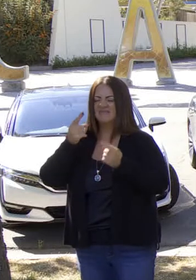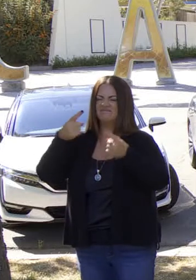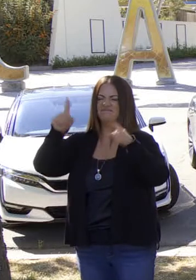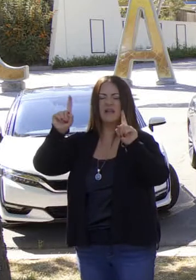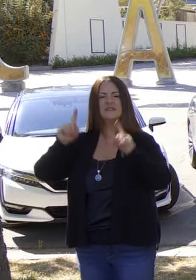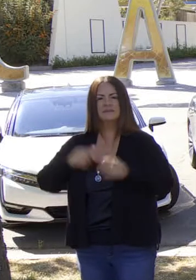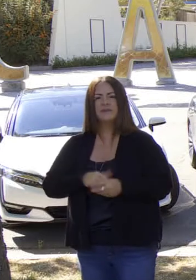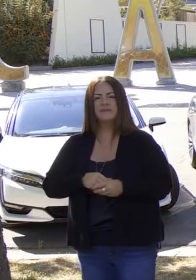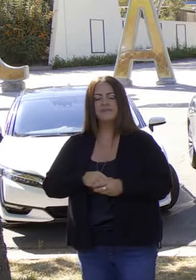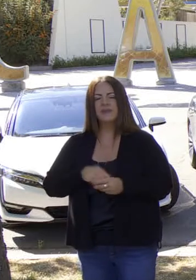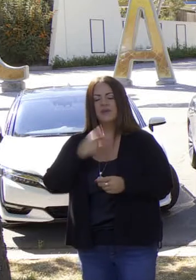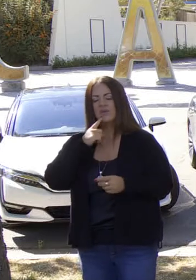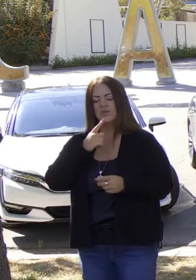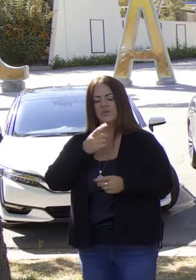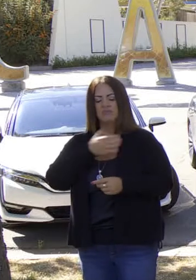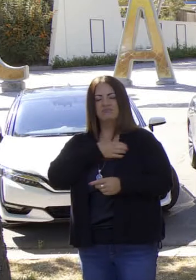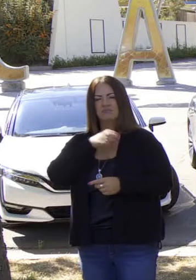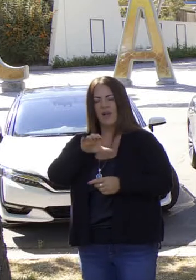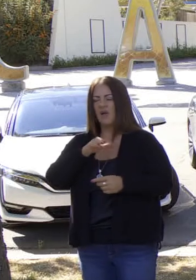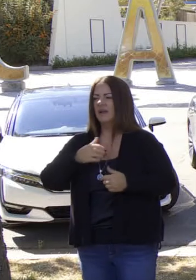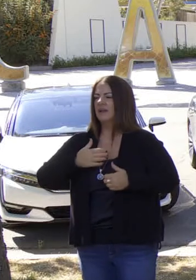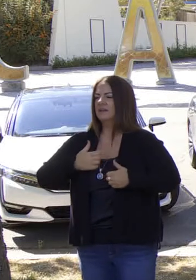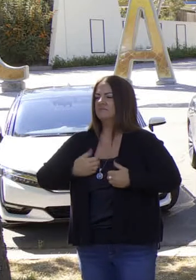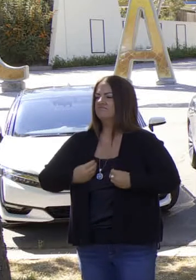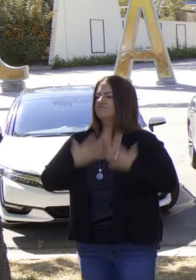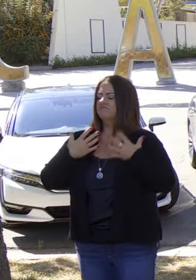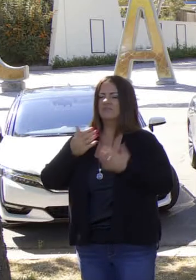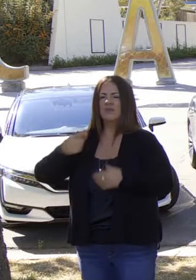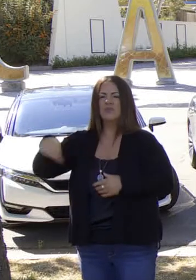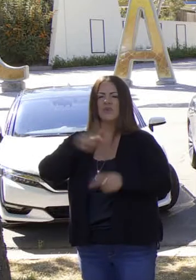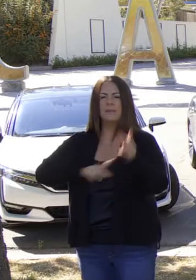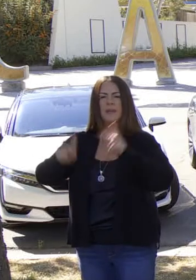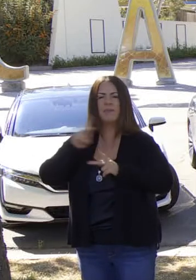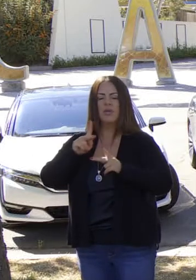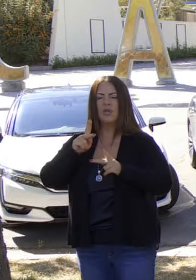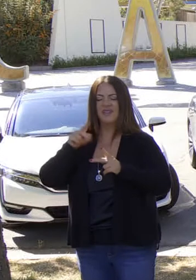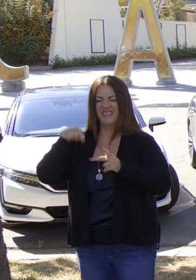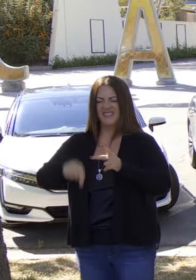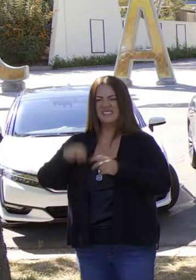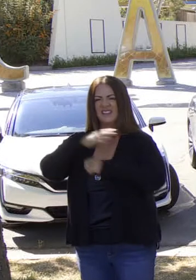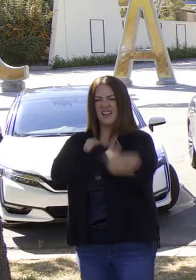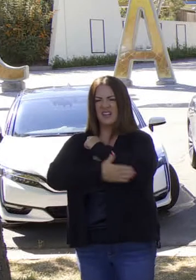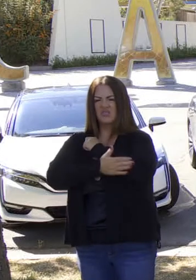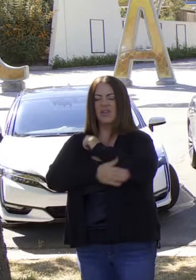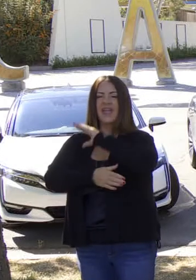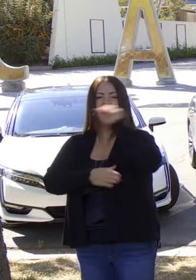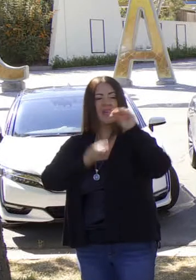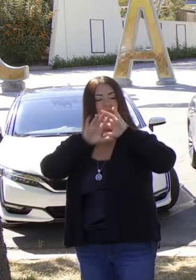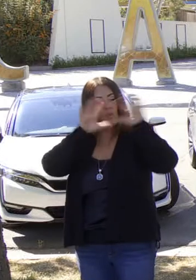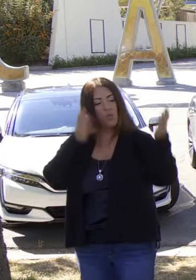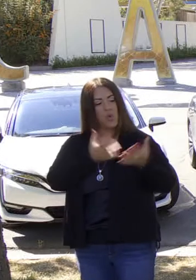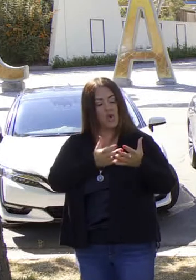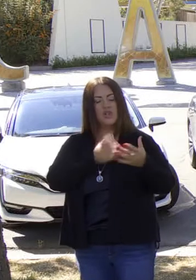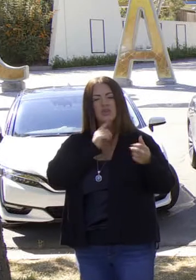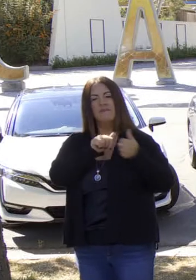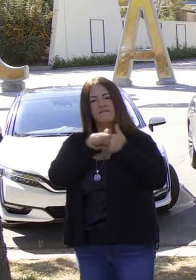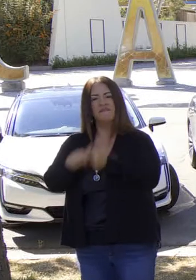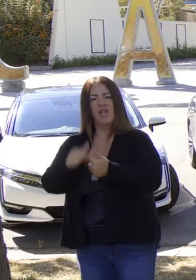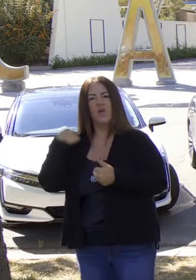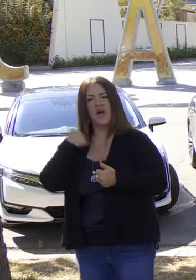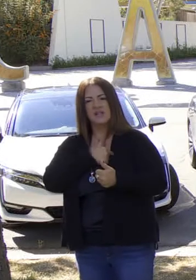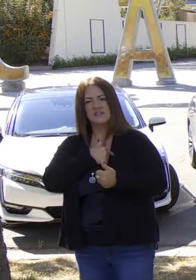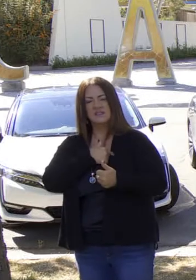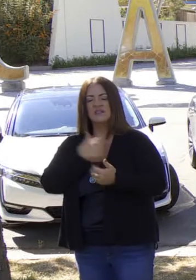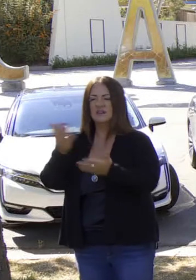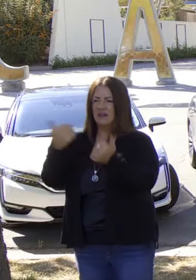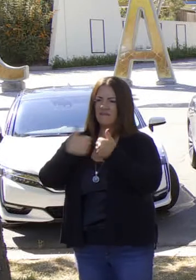estar por encima de nuestra liga. Encabezando al resto del país y a otros países en